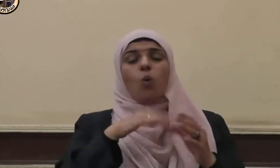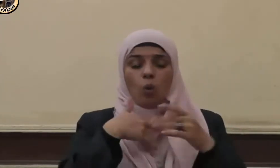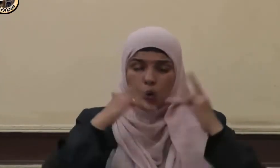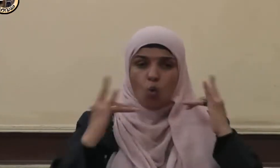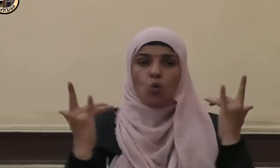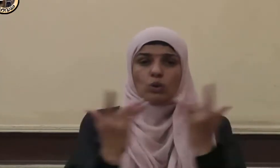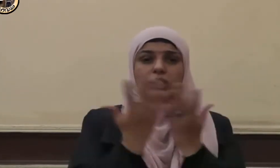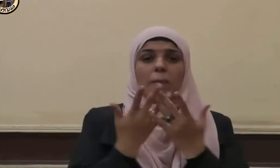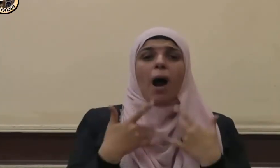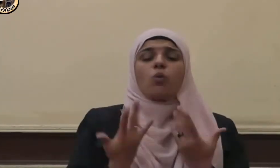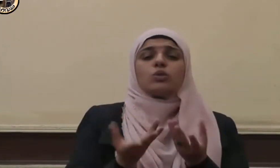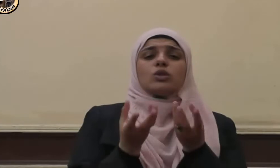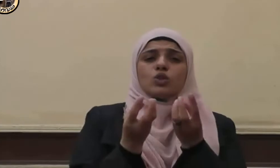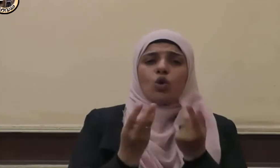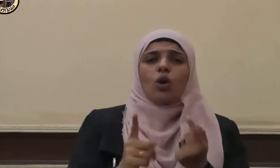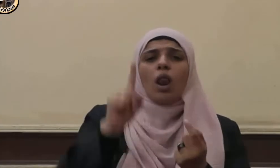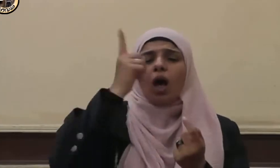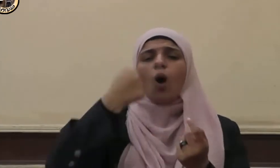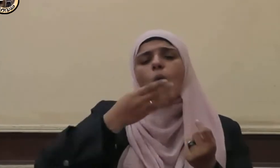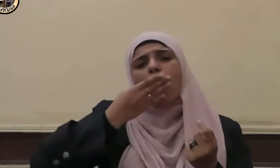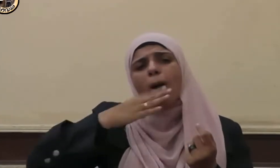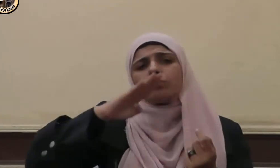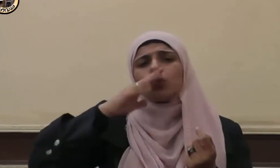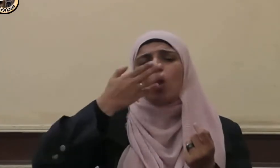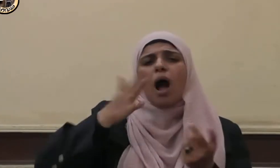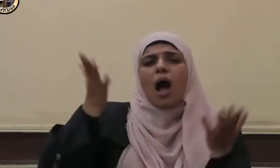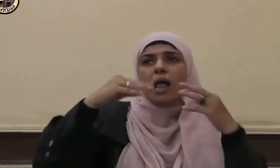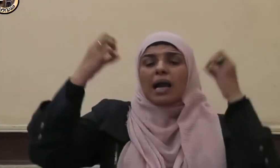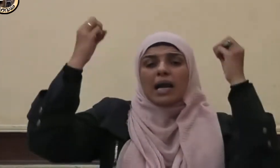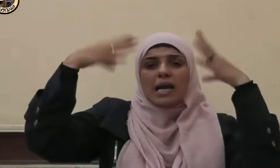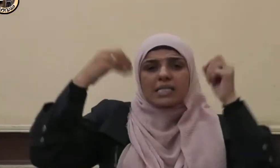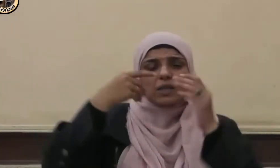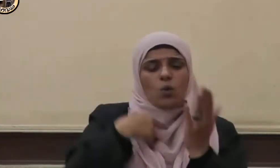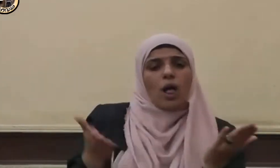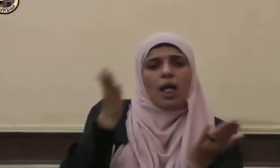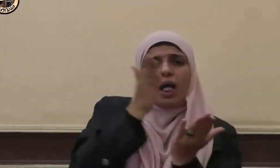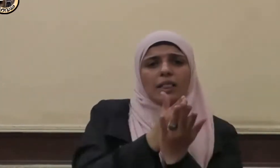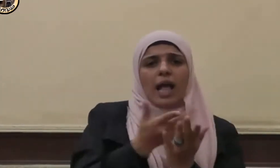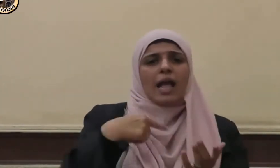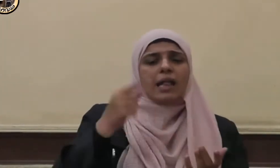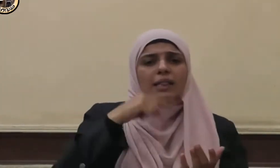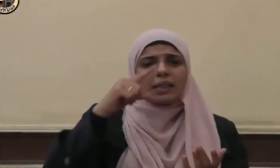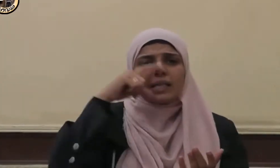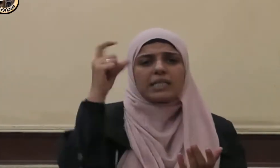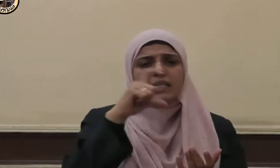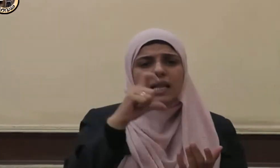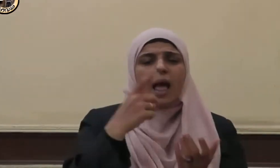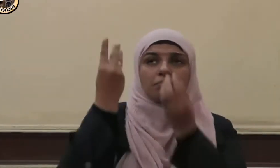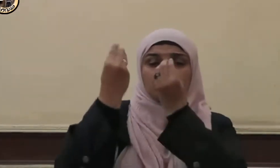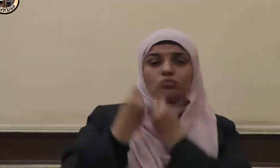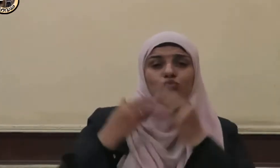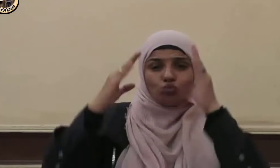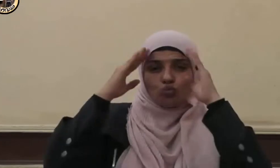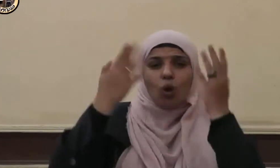ونحمده على آهدانا الإسلام ومن به علينا قال